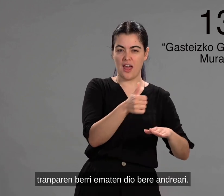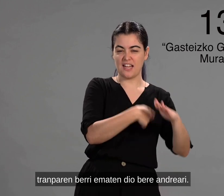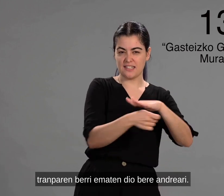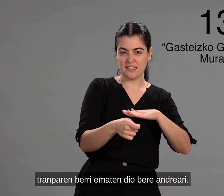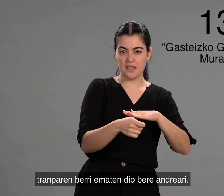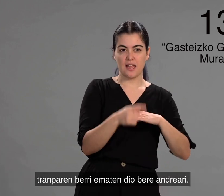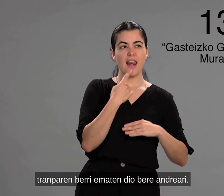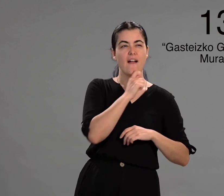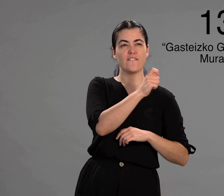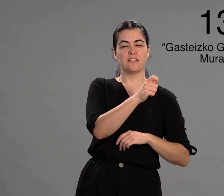andreari.